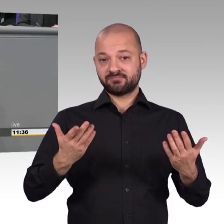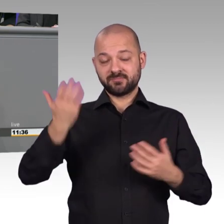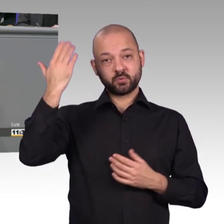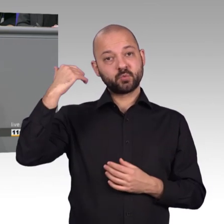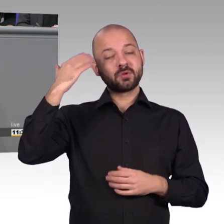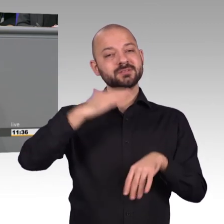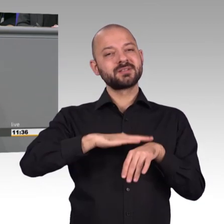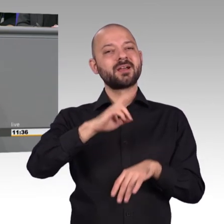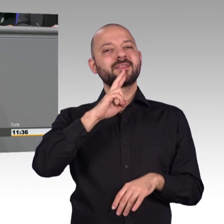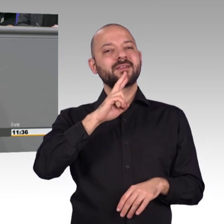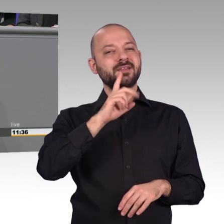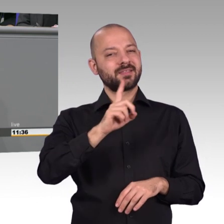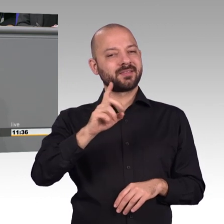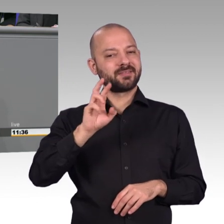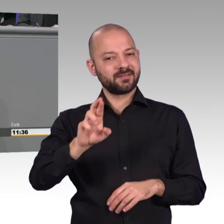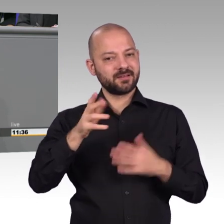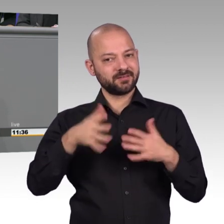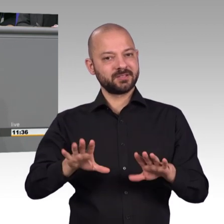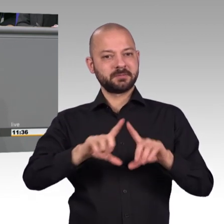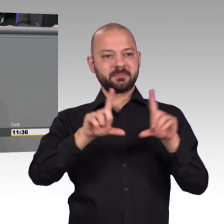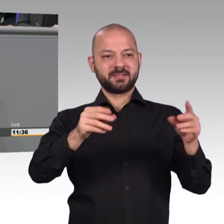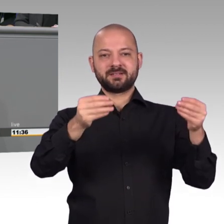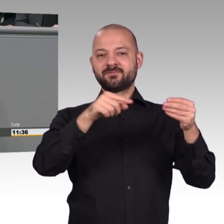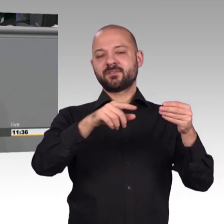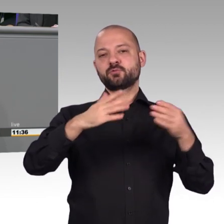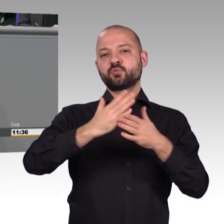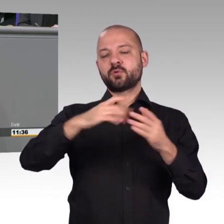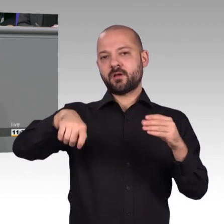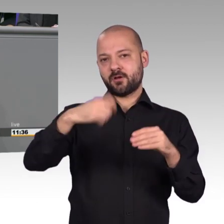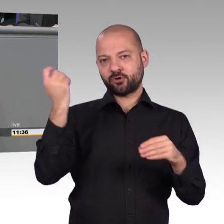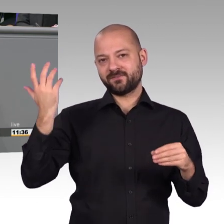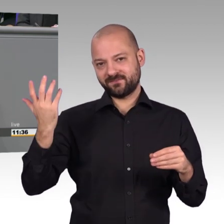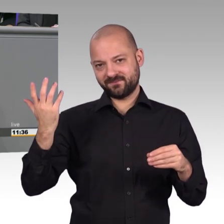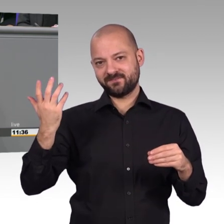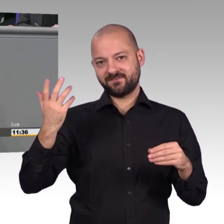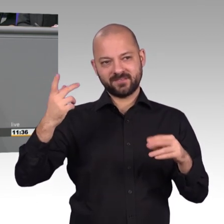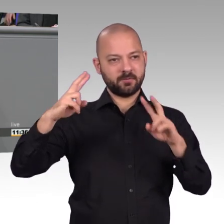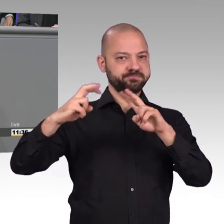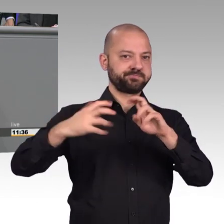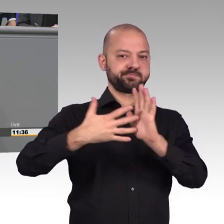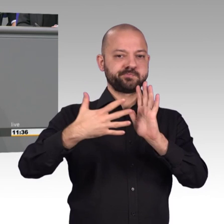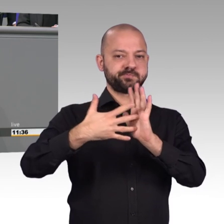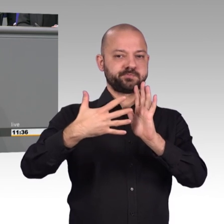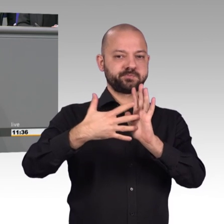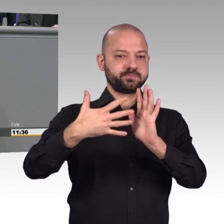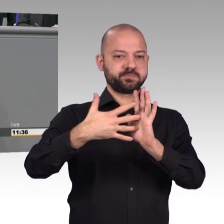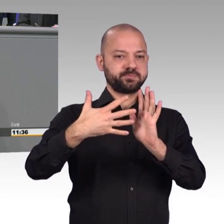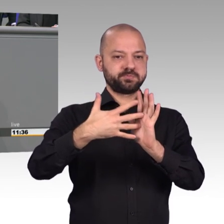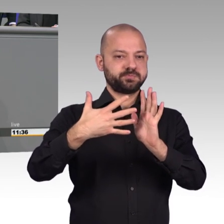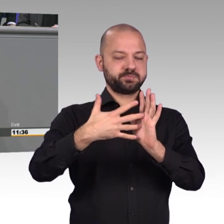Fantasien geblieben sind und Konsequenzen für staatliche nachgewiesene Rechtsbrüche bis heute ausblieben. Als wäre